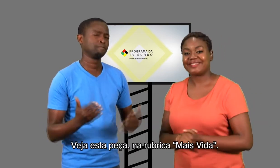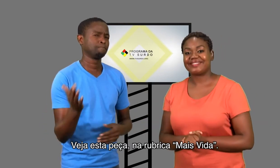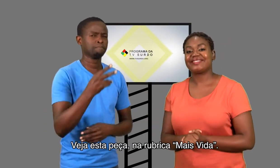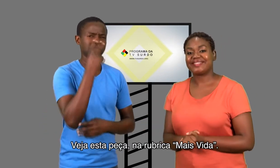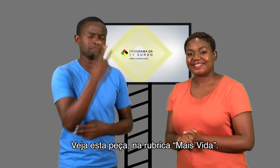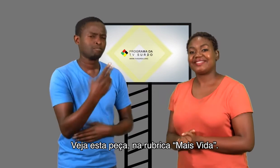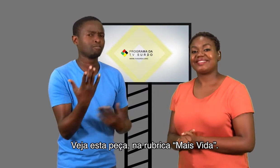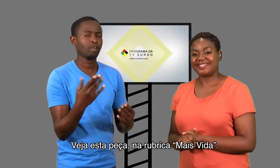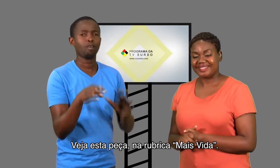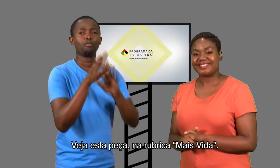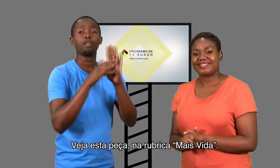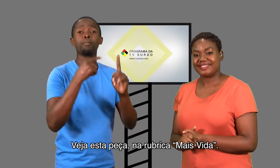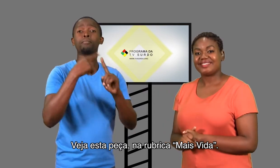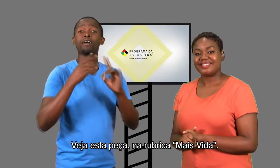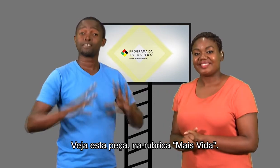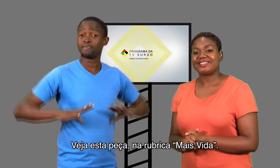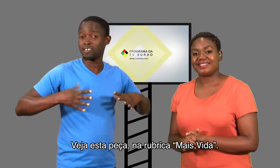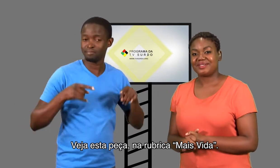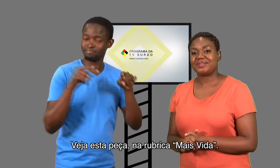Veja esta peça na rubrica Mais Vida.